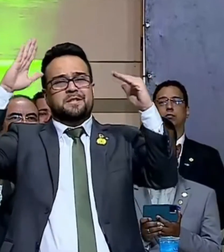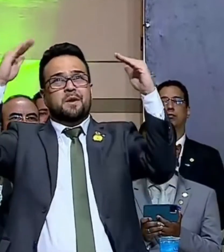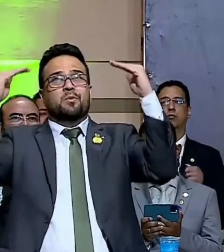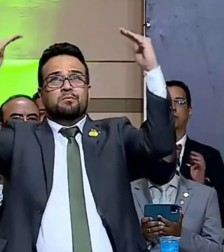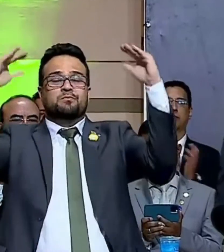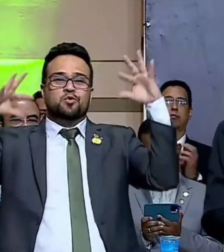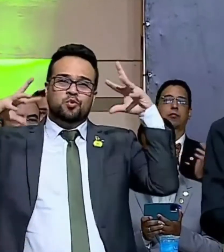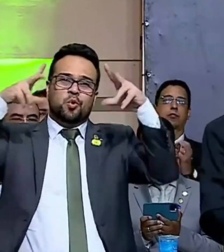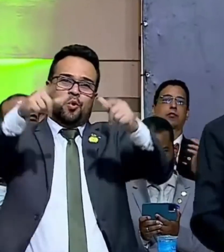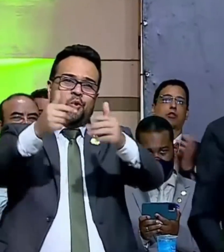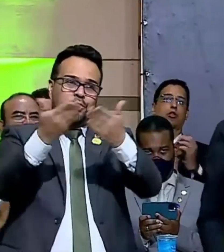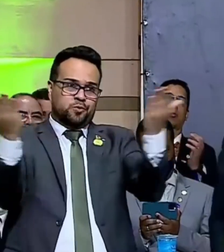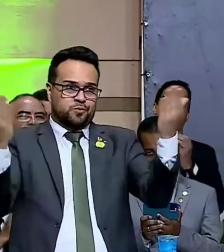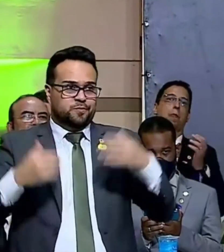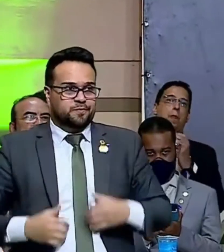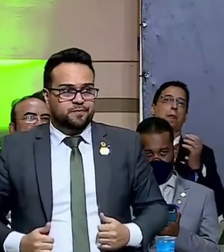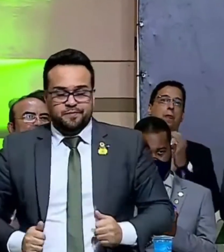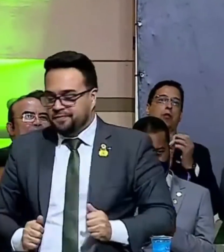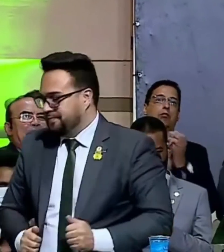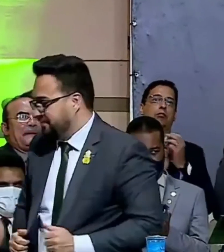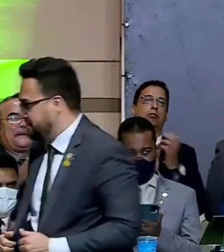e Deus acima de todos.